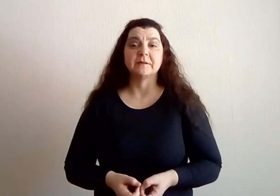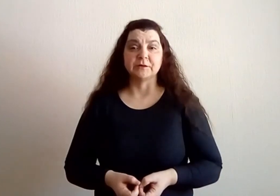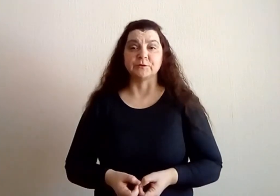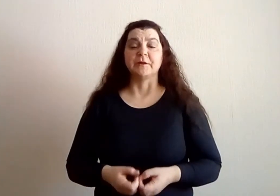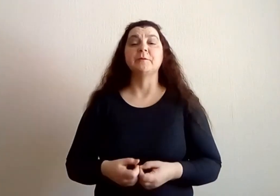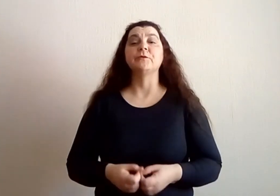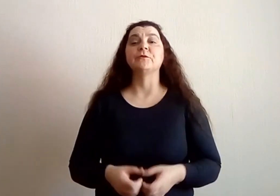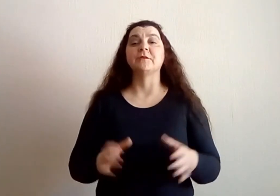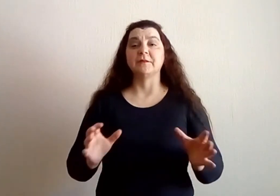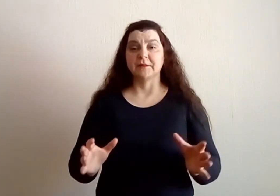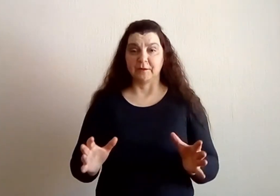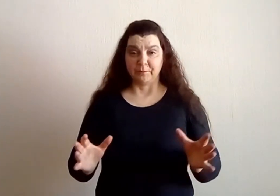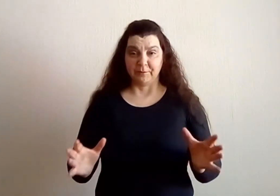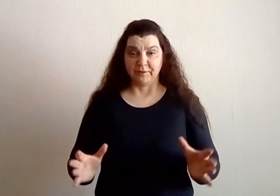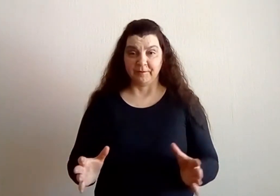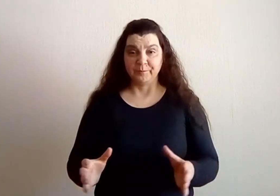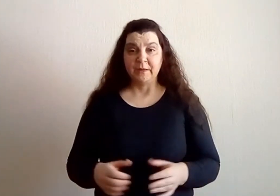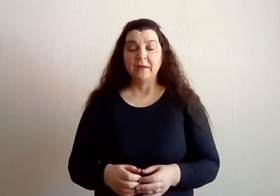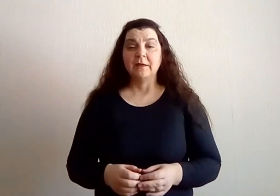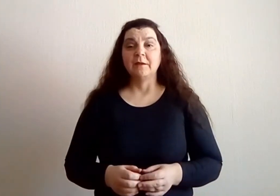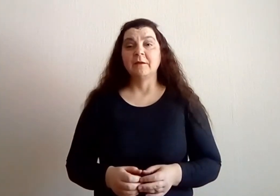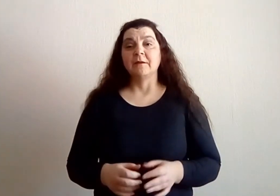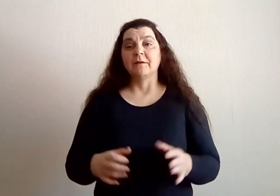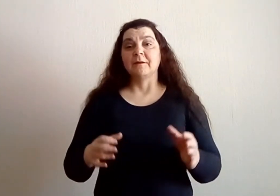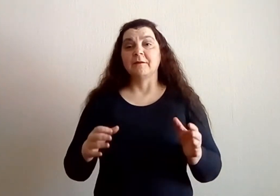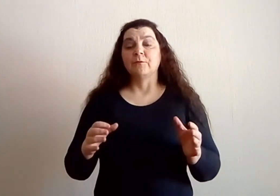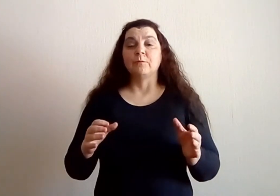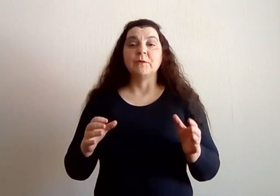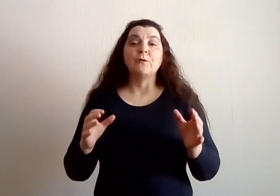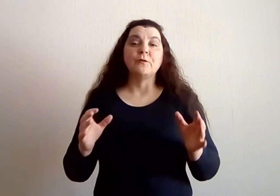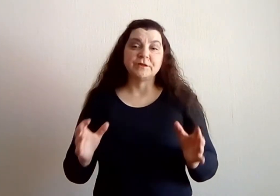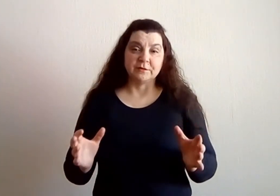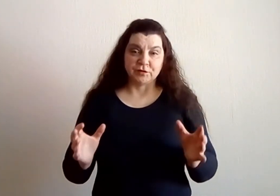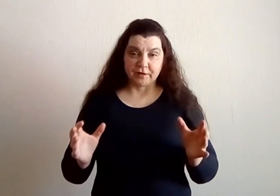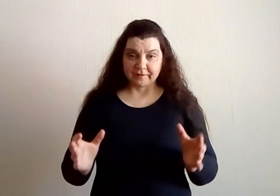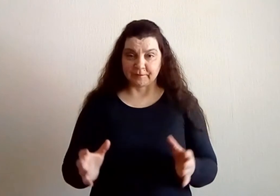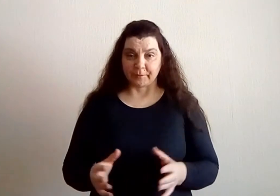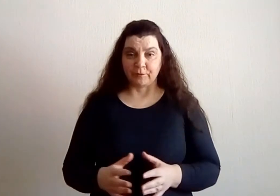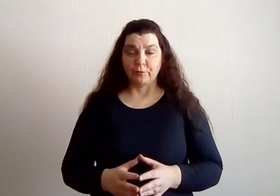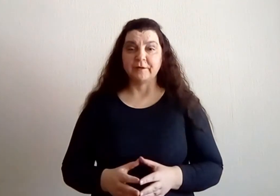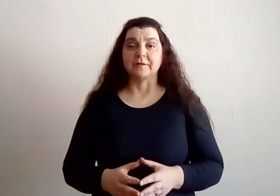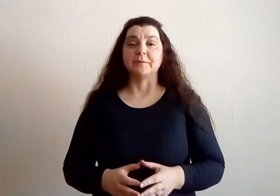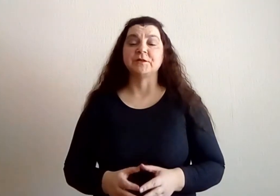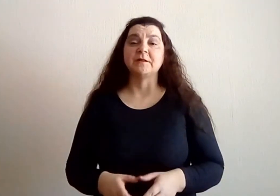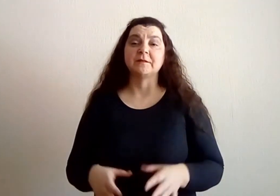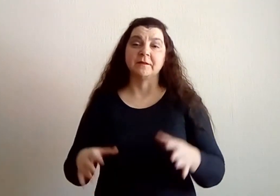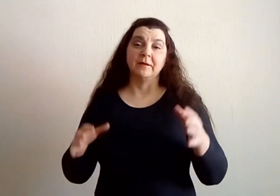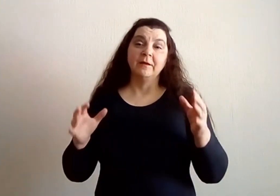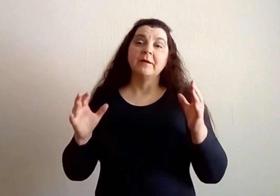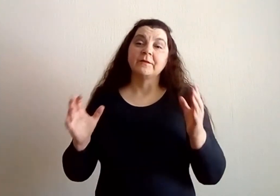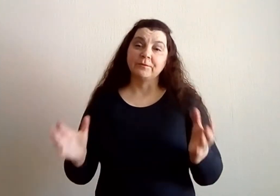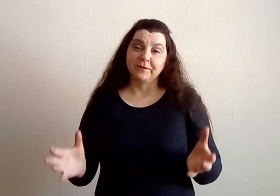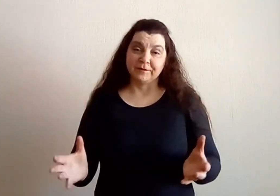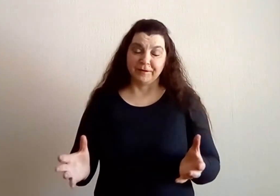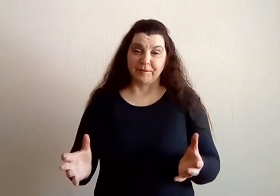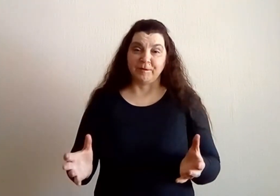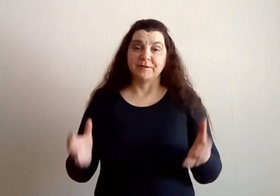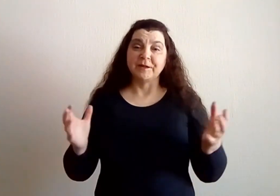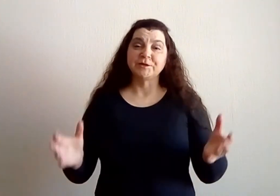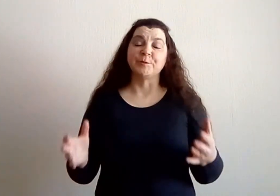скажу, я работаю дизайнером мебели, и мне очень часто приходится общаться с офицерами, с нашими